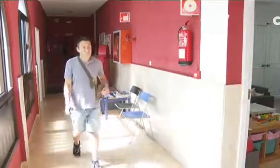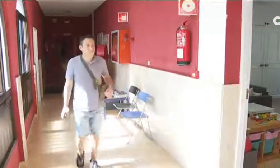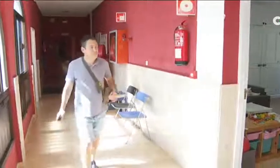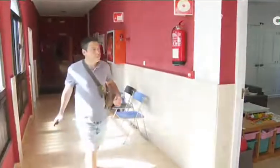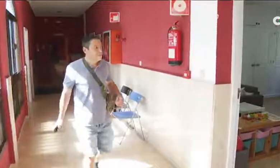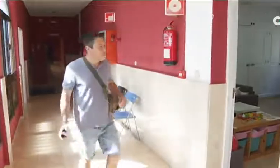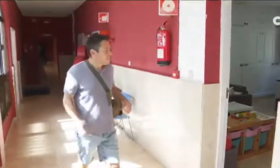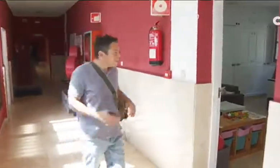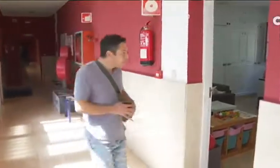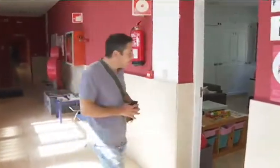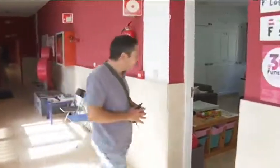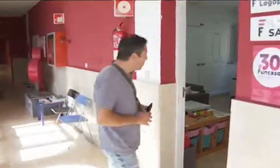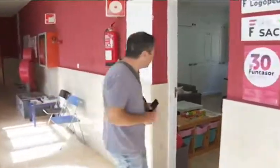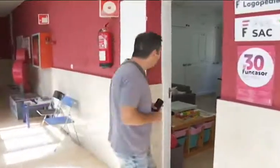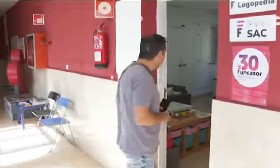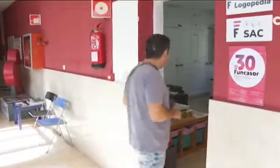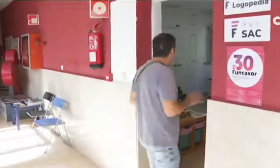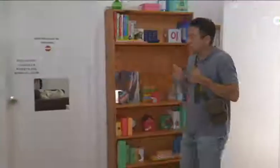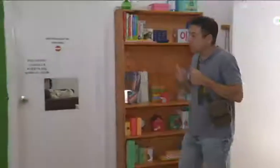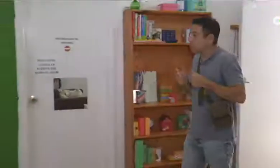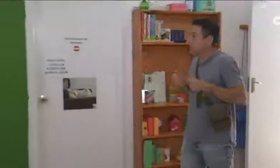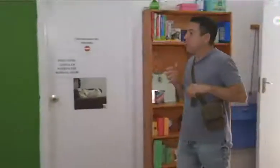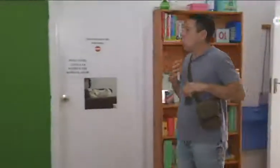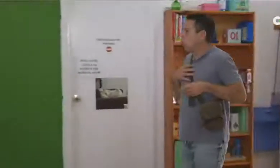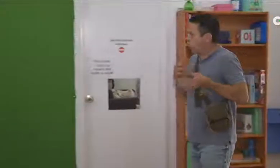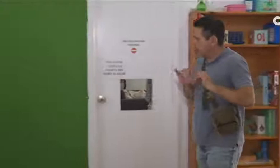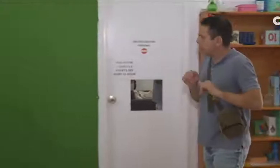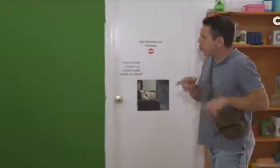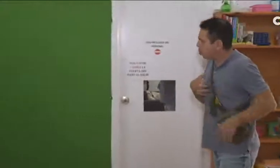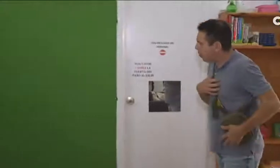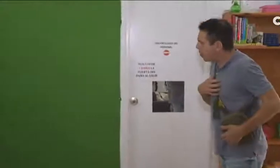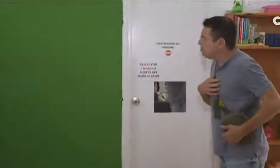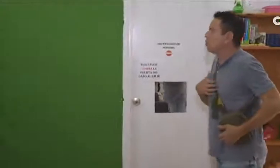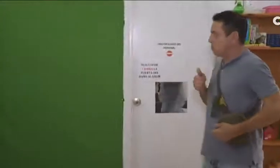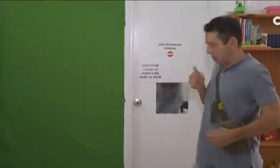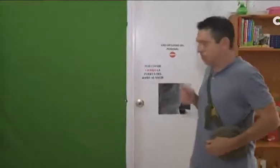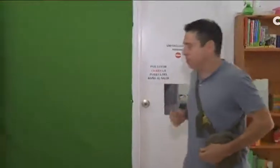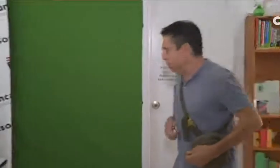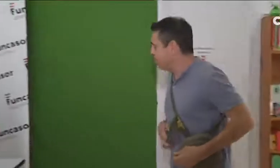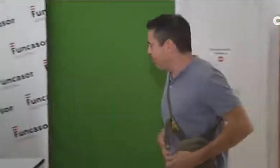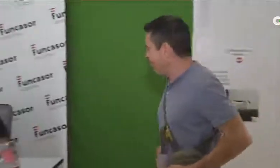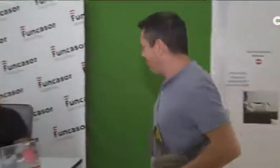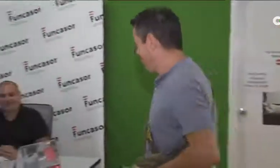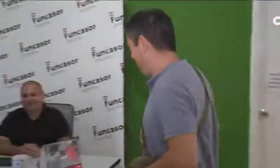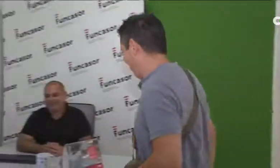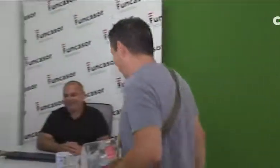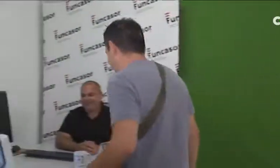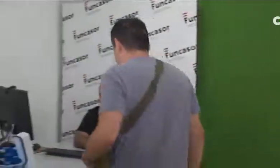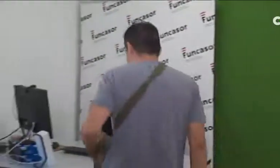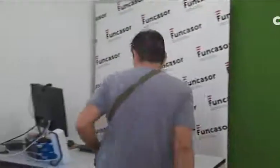Basilio depende de un intérprete en lengua de signos para acudir al médico. El primer paso es pedir una cita que coincida con la disponibilidad de